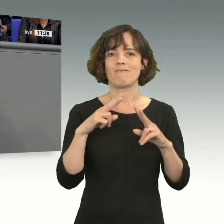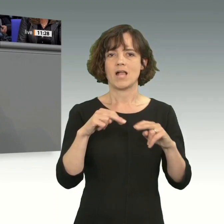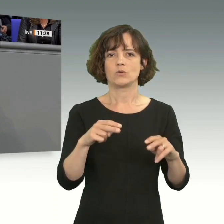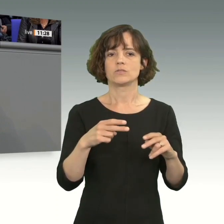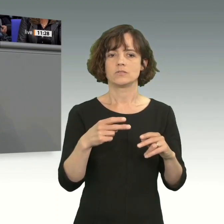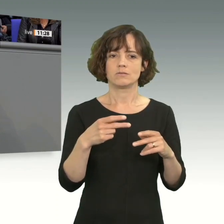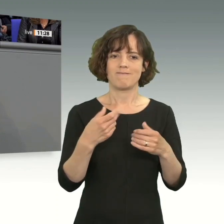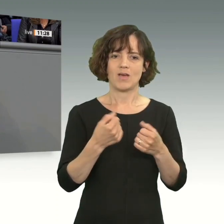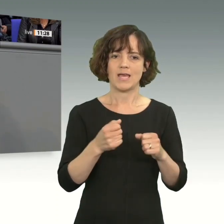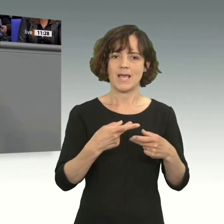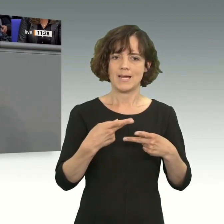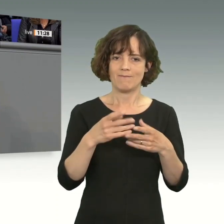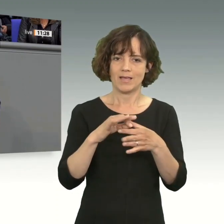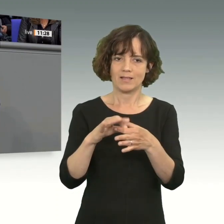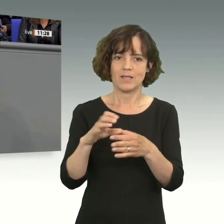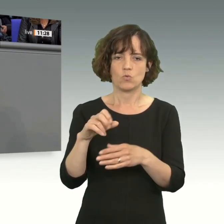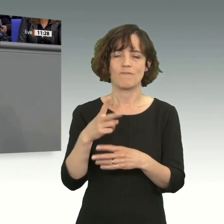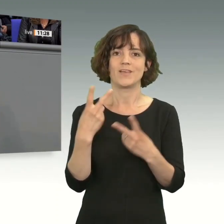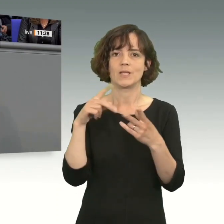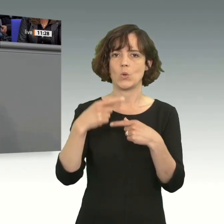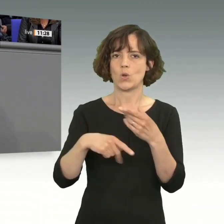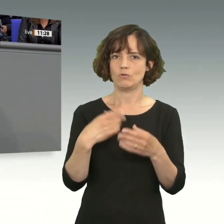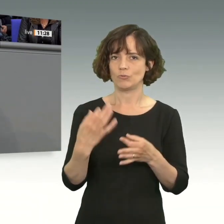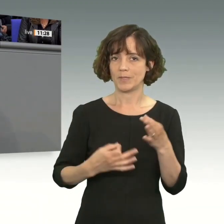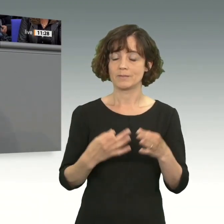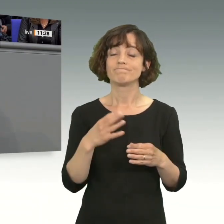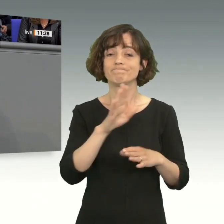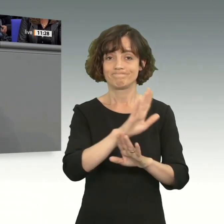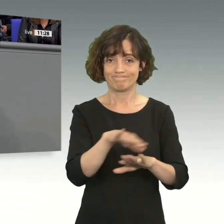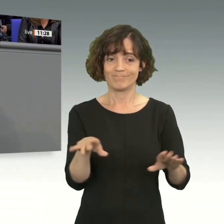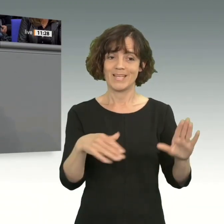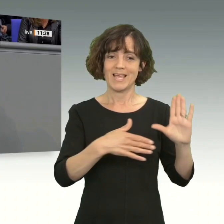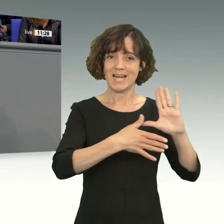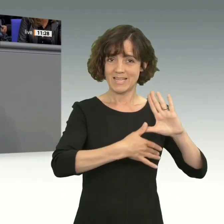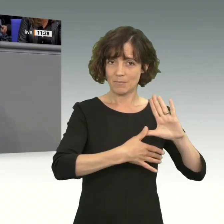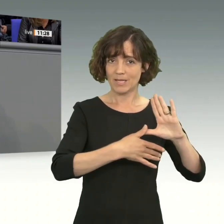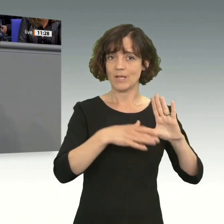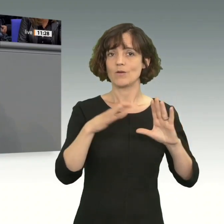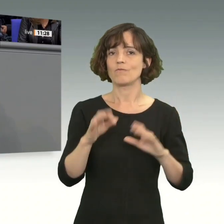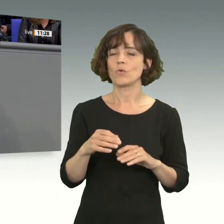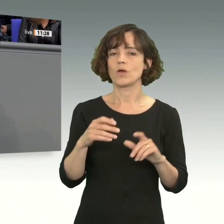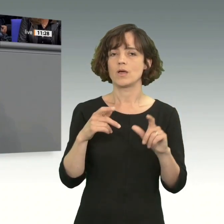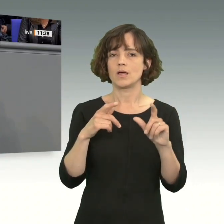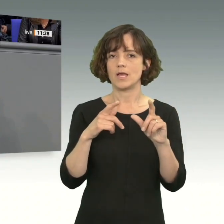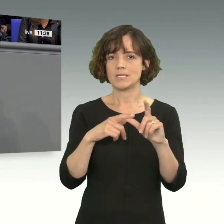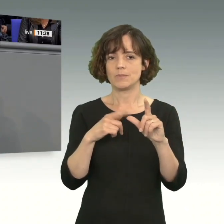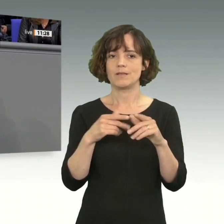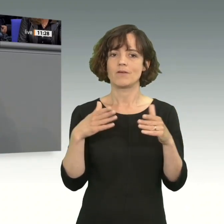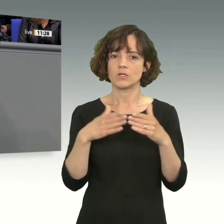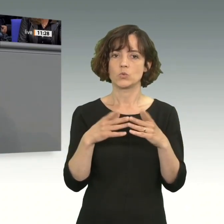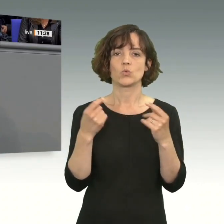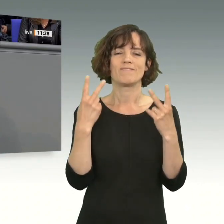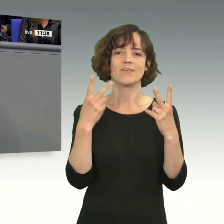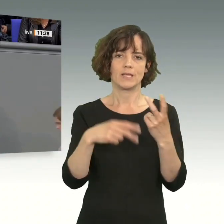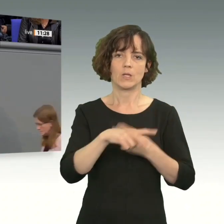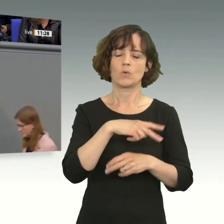Rolle. Meine Damen und Herren, der Umgang mit Lateinamerika ist für die SPD-Fraktion